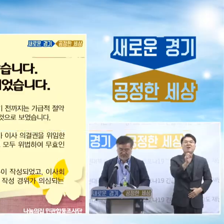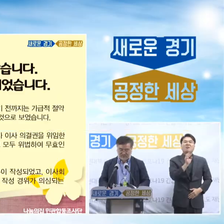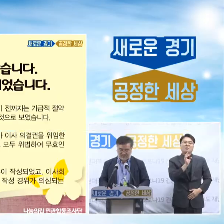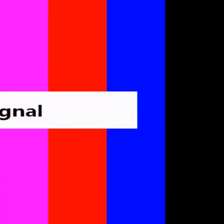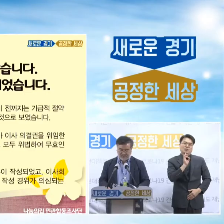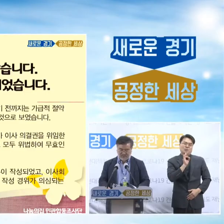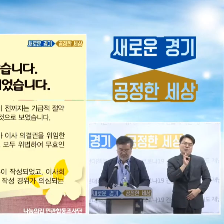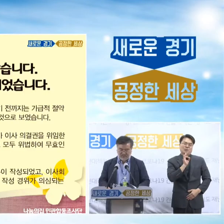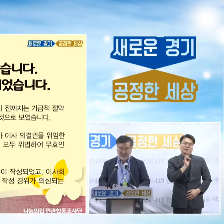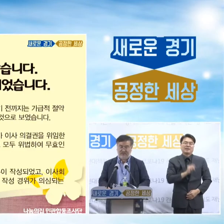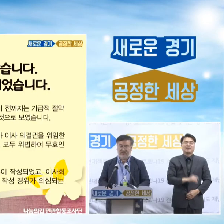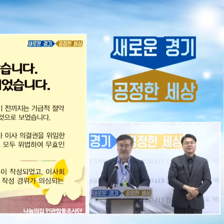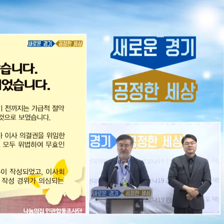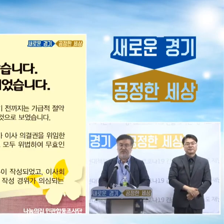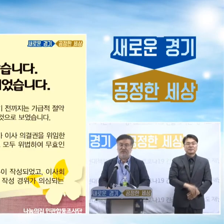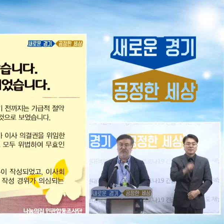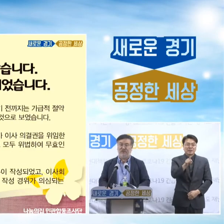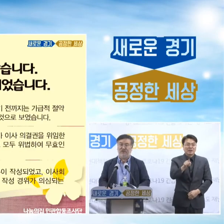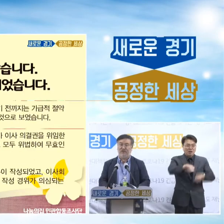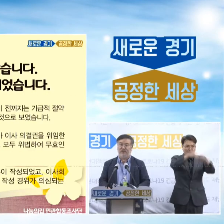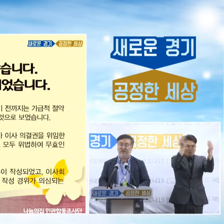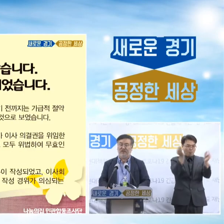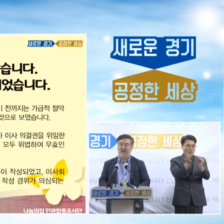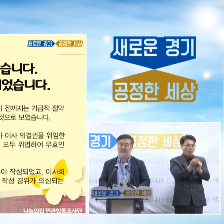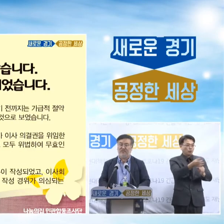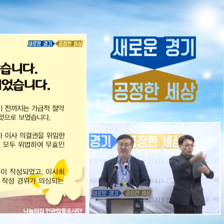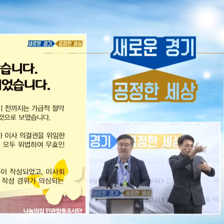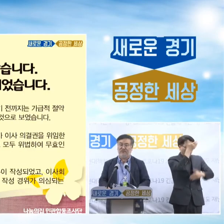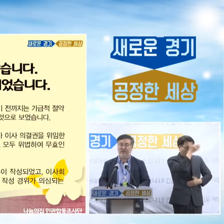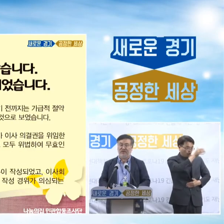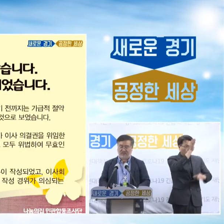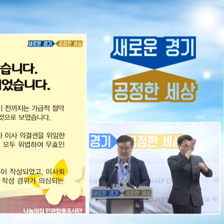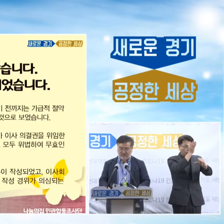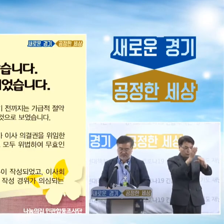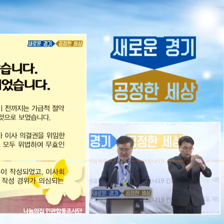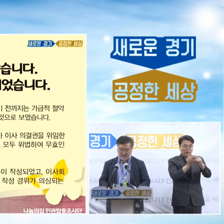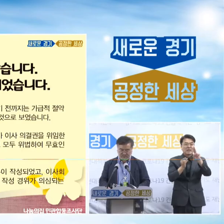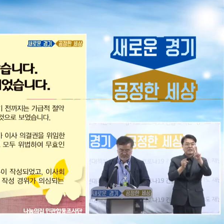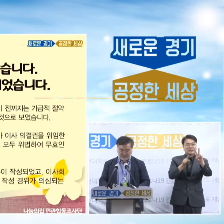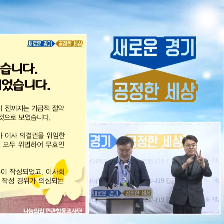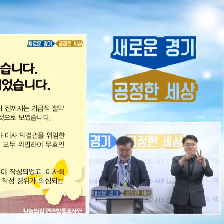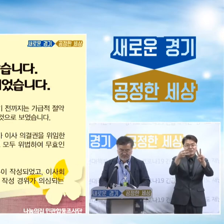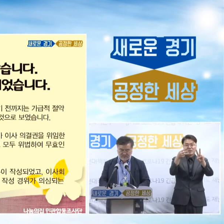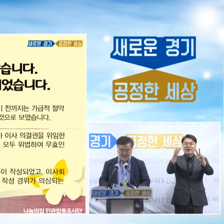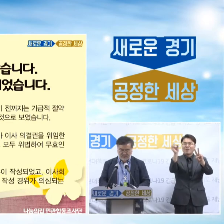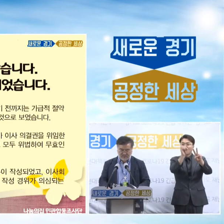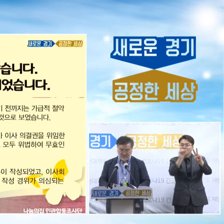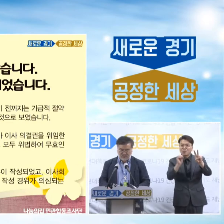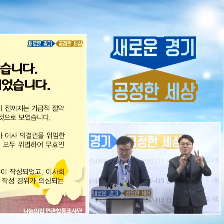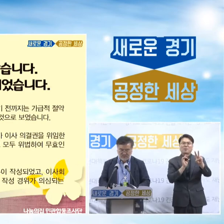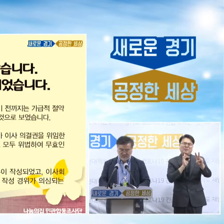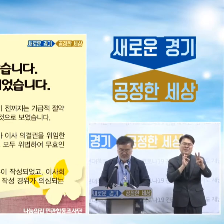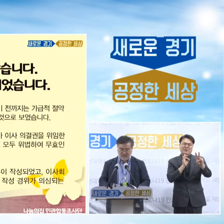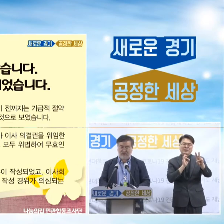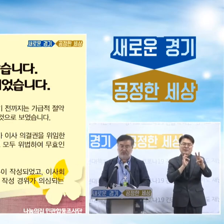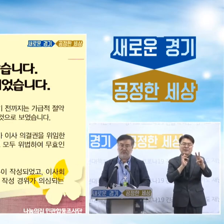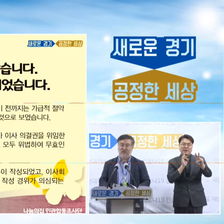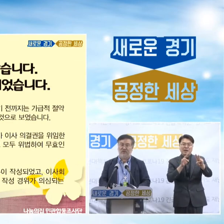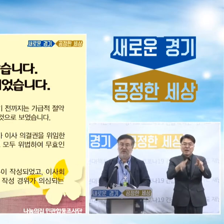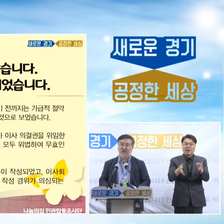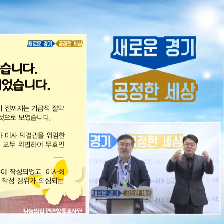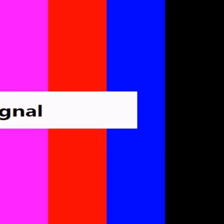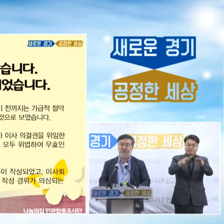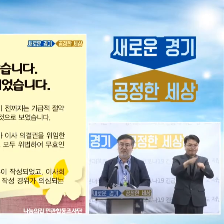불과합니다. 이것은 전체 후원금의 약 2.3%에 해당되는 액수입니다. 그리고 이 시설